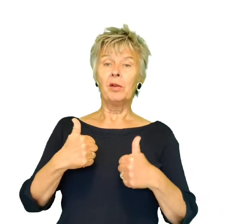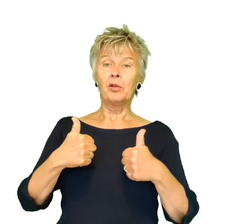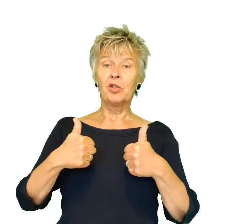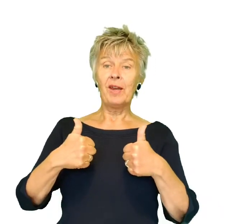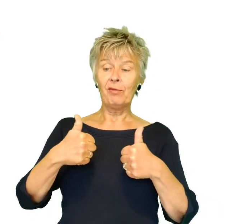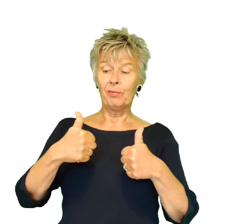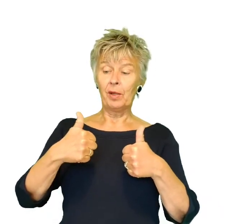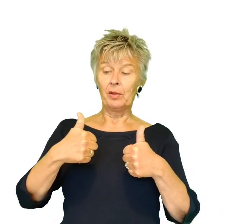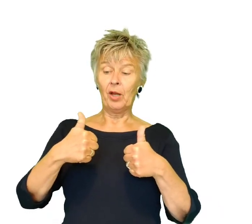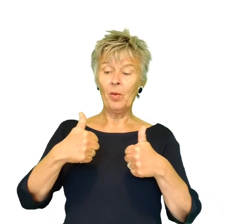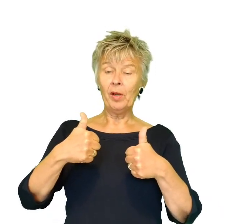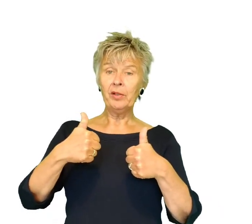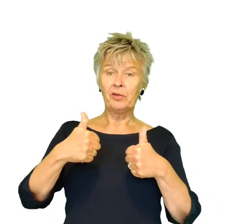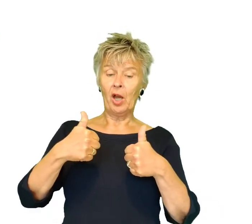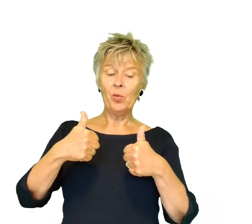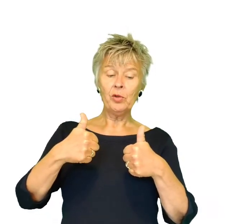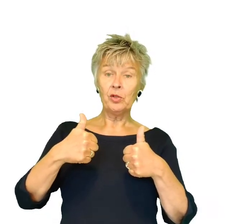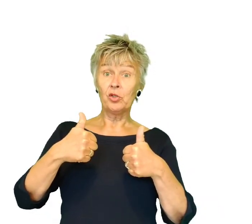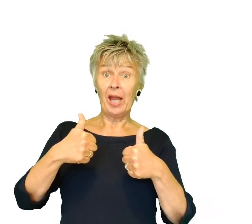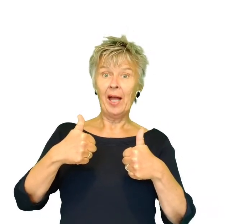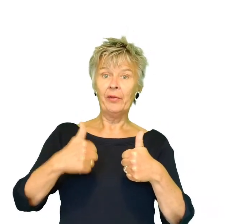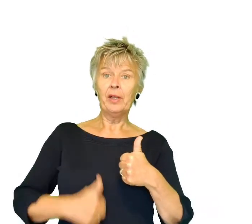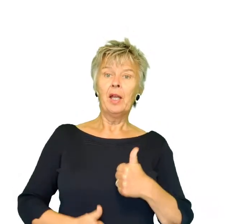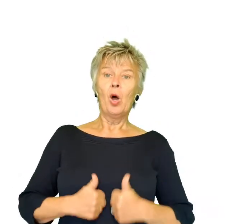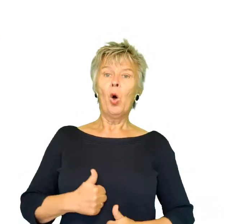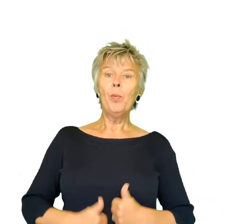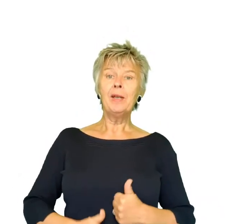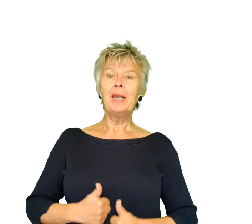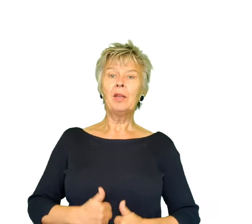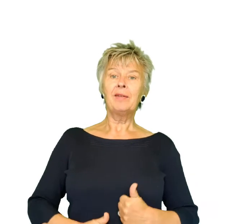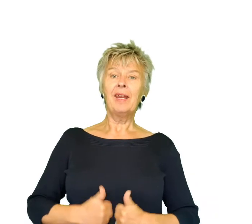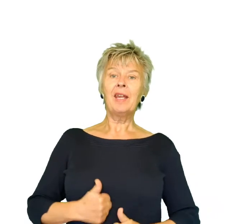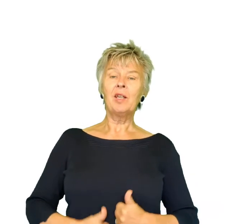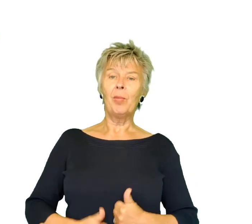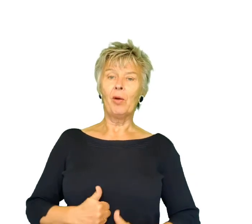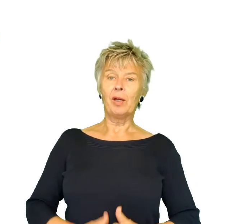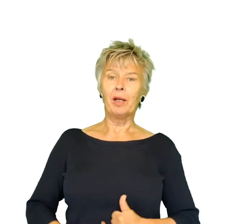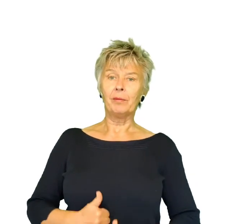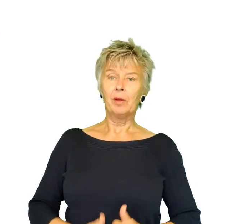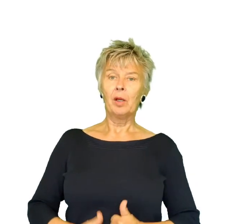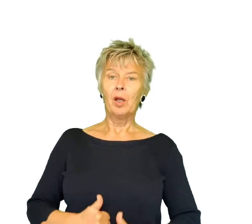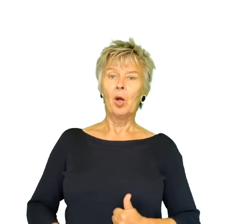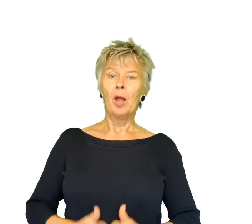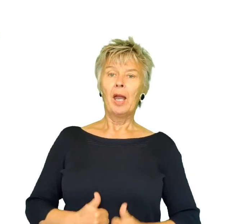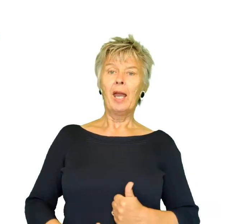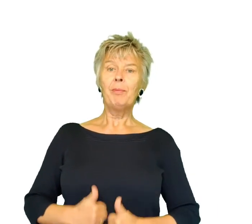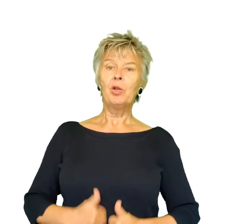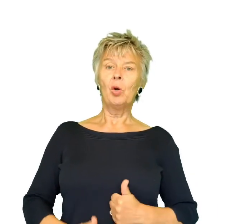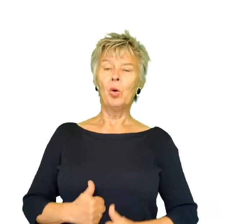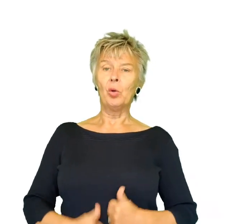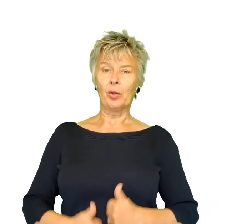twee duimen, dus de aanhanden, op en neer tegen je buik aan. Heb je honger?